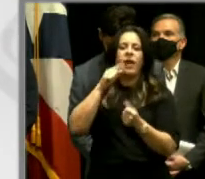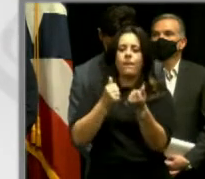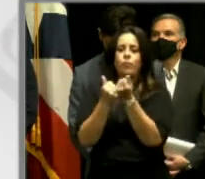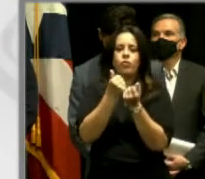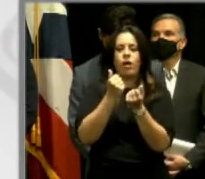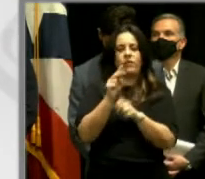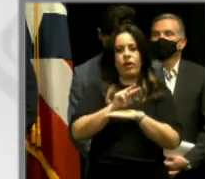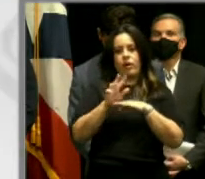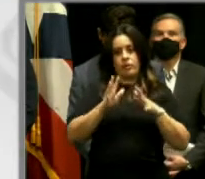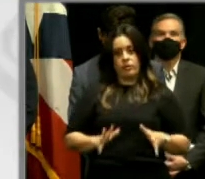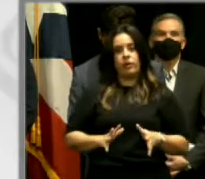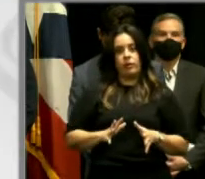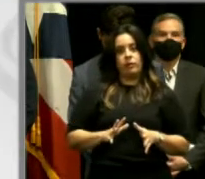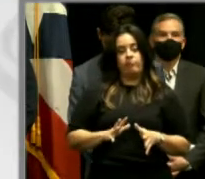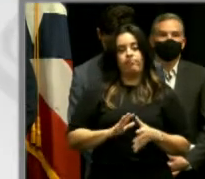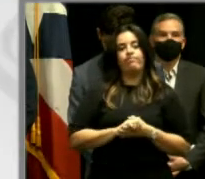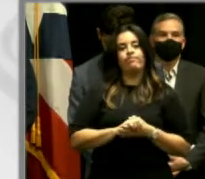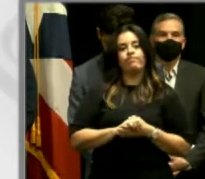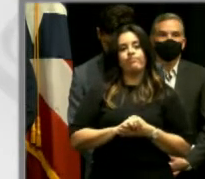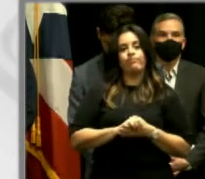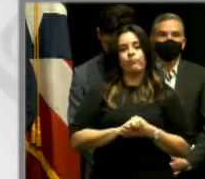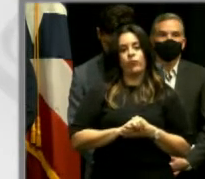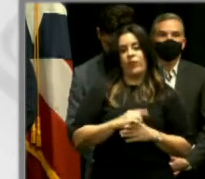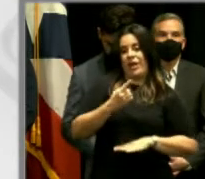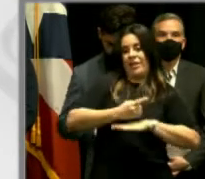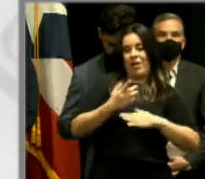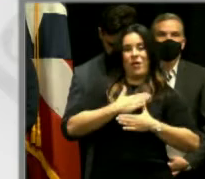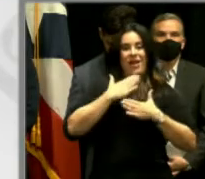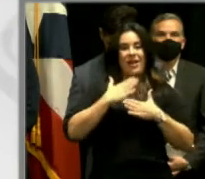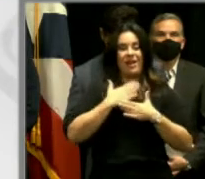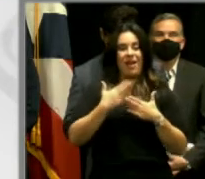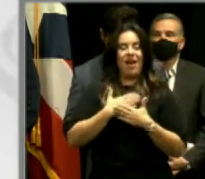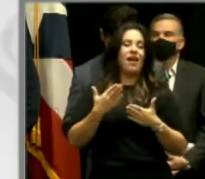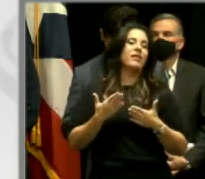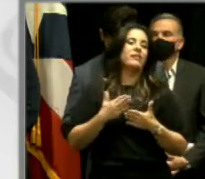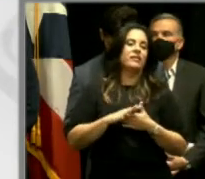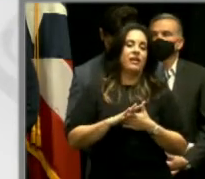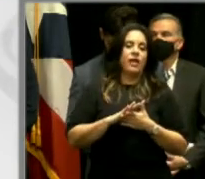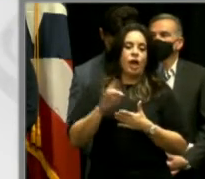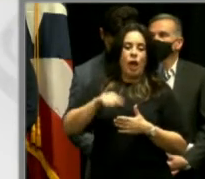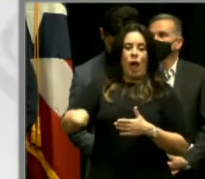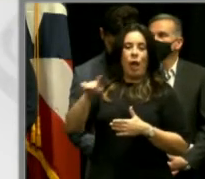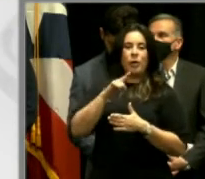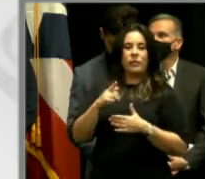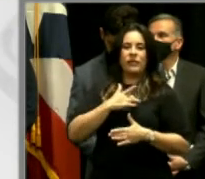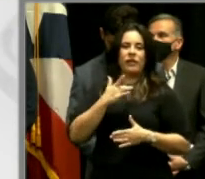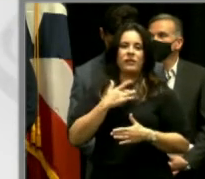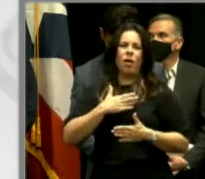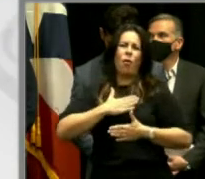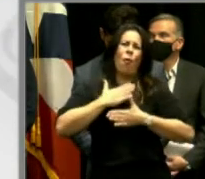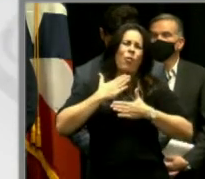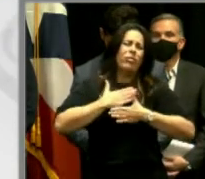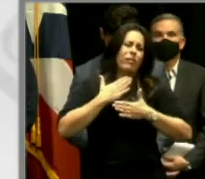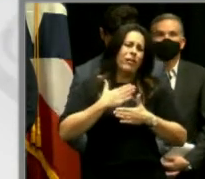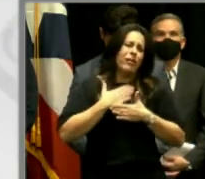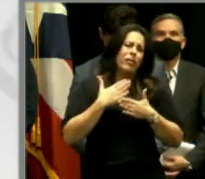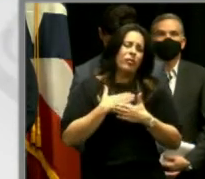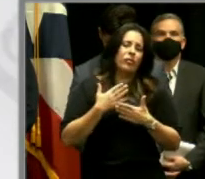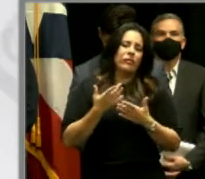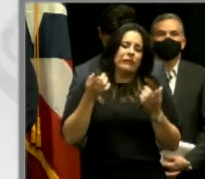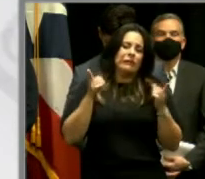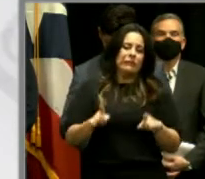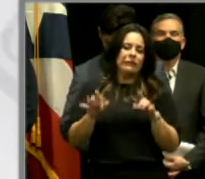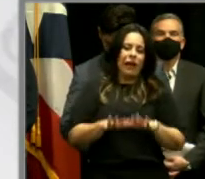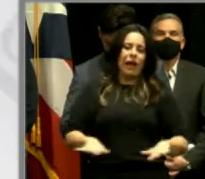Vieques. Así que es un día de alegría, es un día donde los viequenses tienen que sentirse felices porque la situación